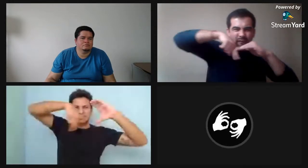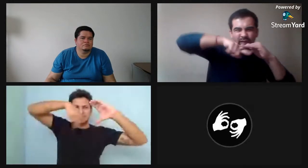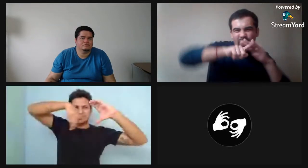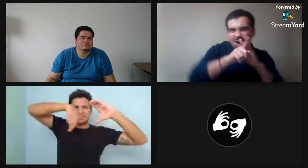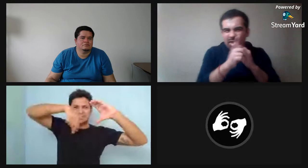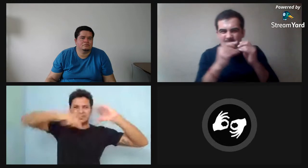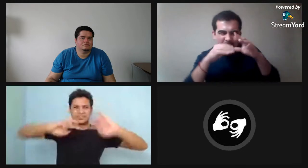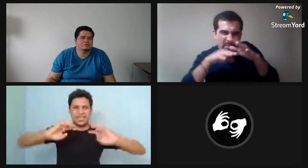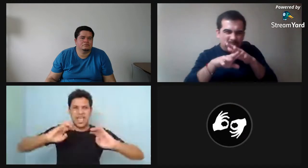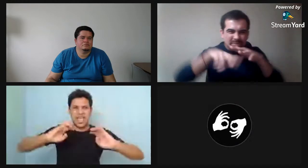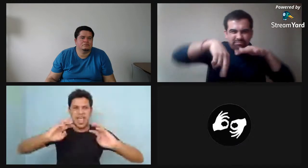dice...